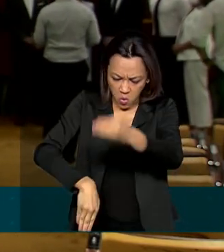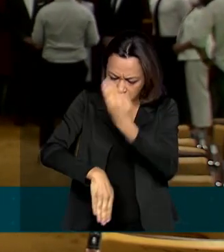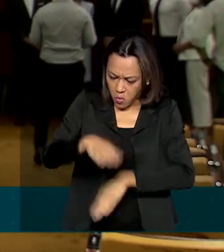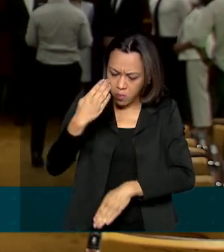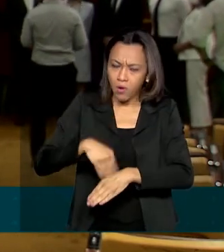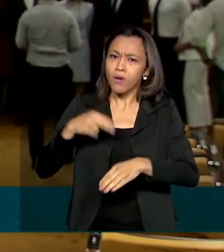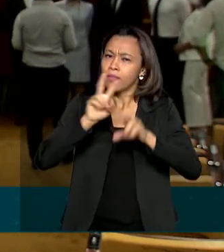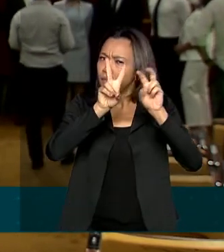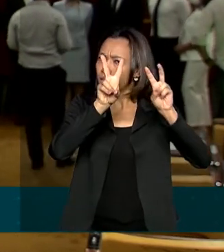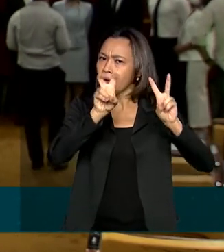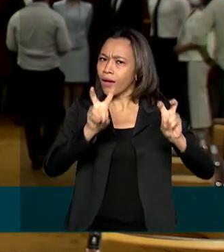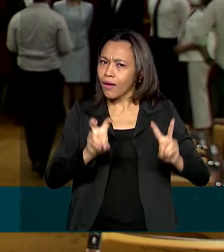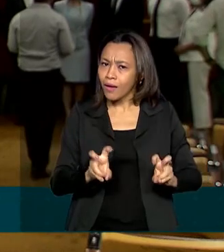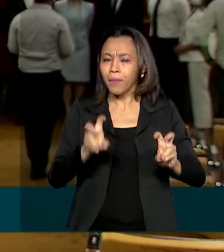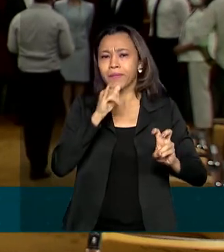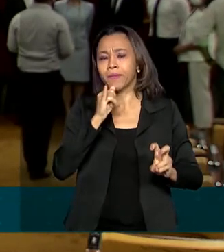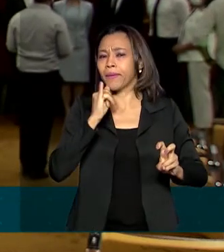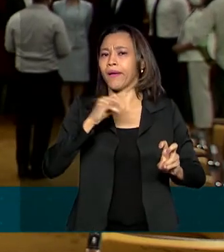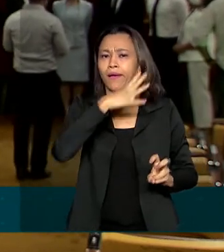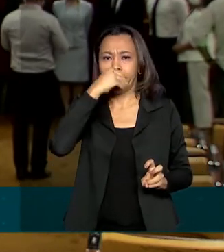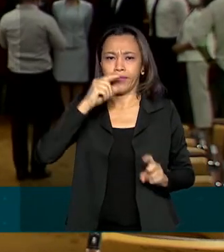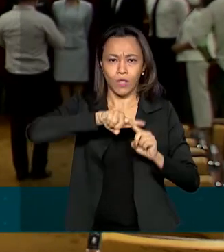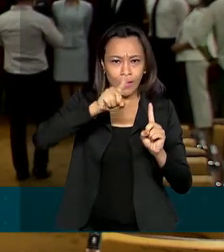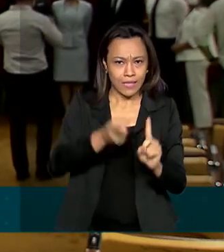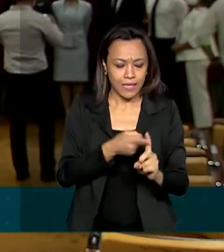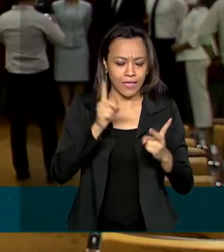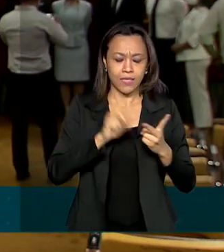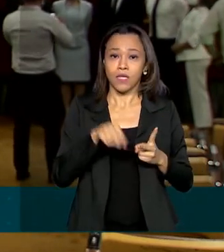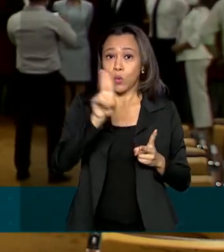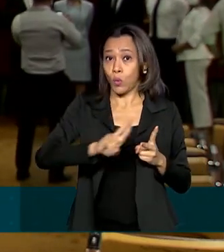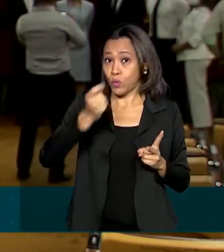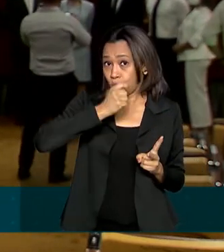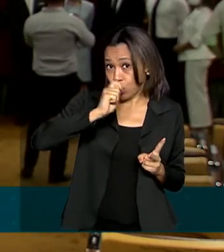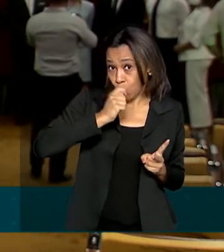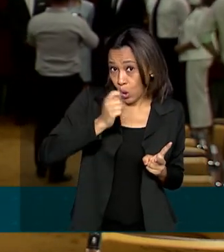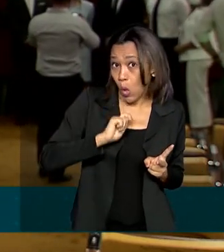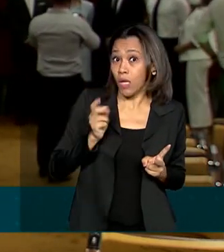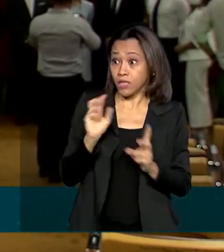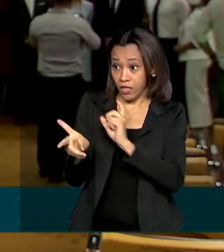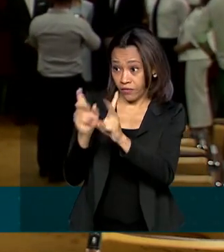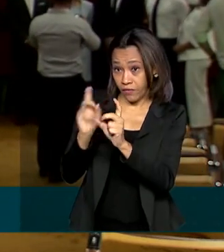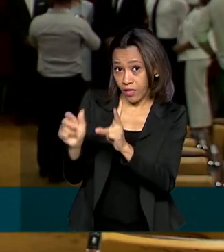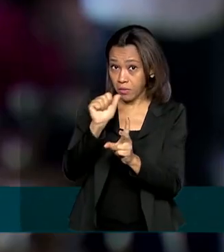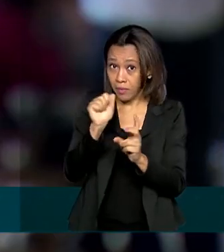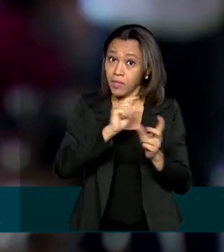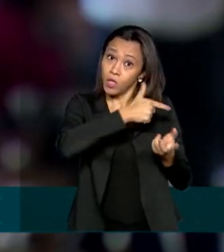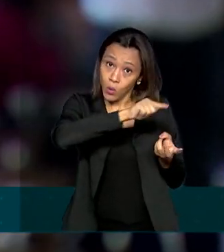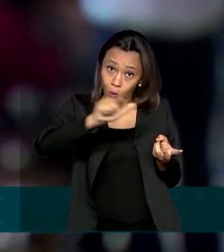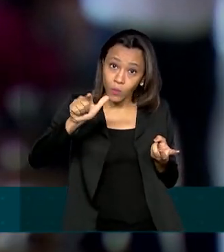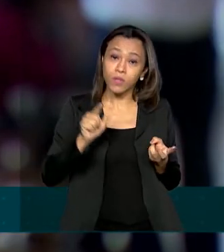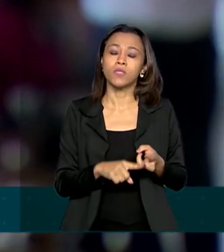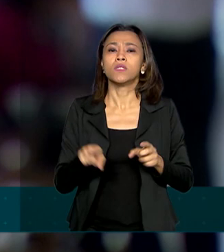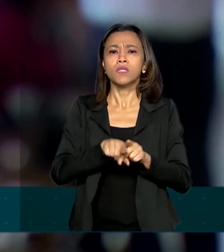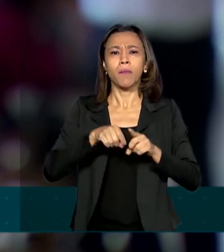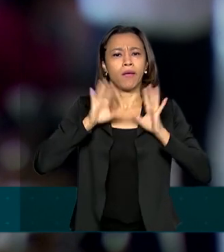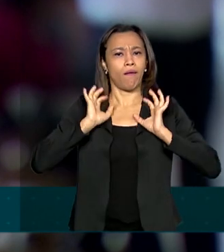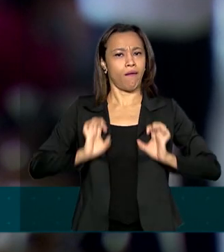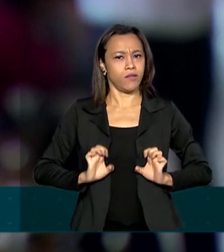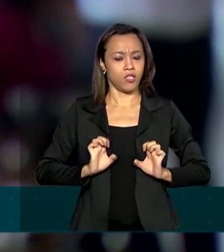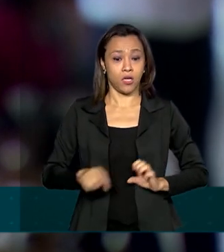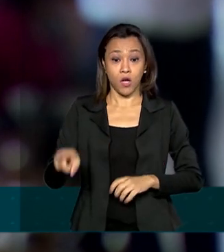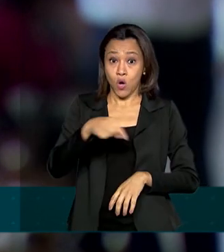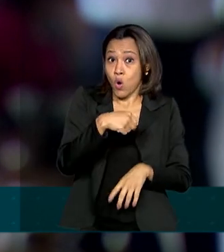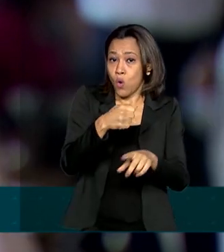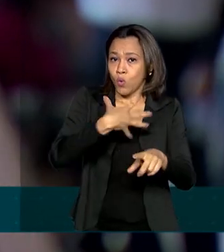a prevenção da gravidez na adolescência, prevenção a uso de drogas lícitas e ilícitas e ética. O suicídio é a segunda